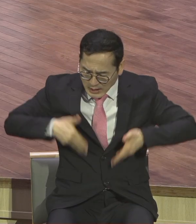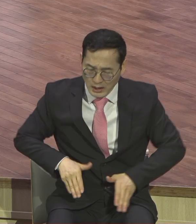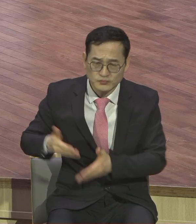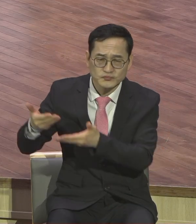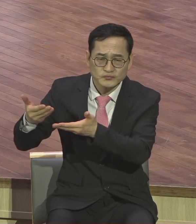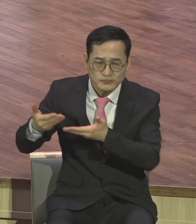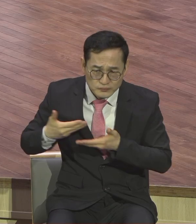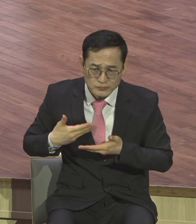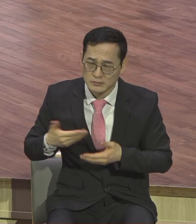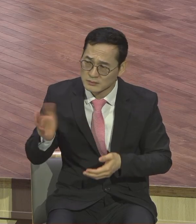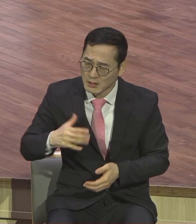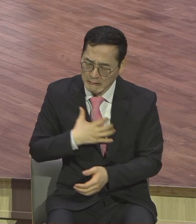안 돼요.